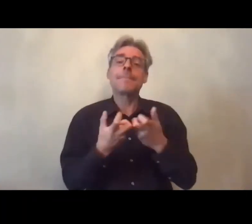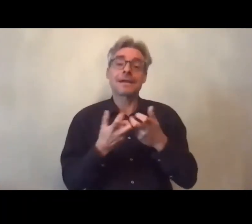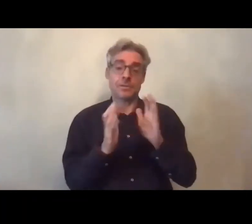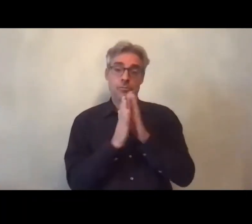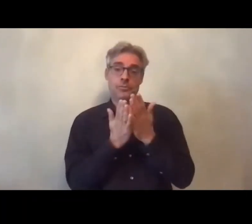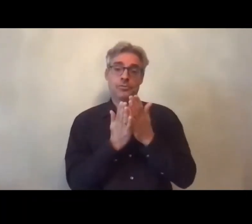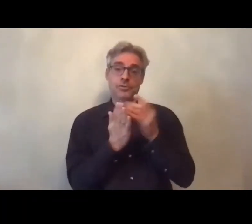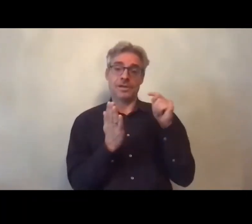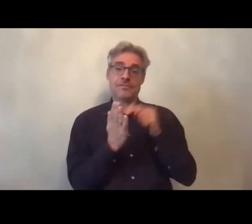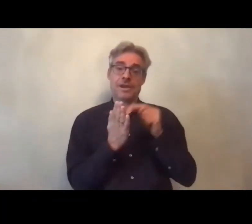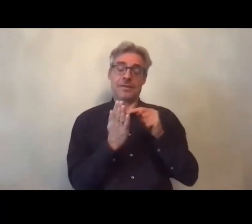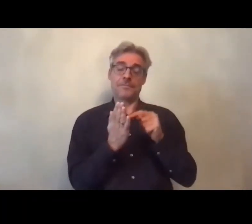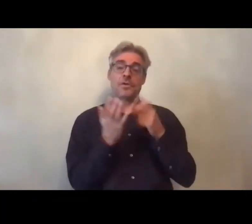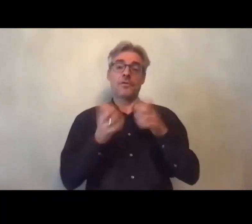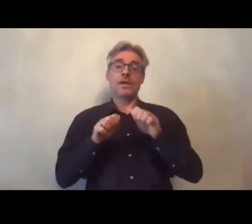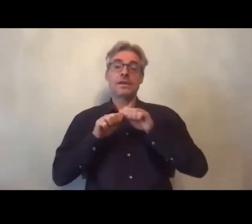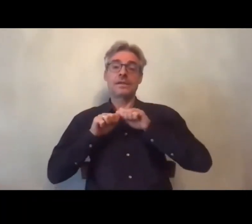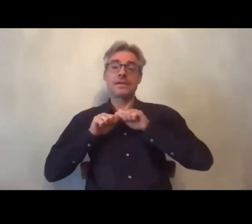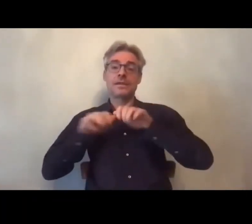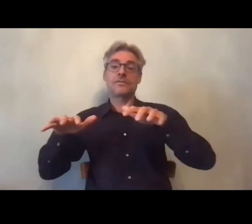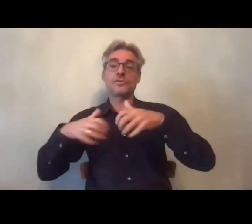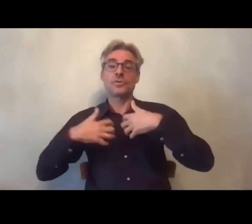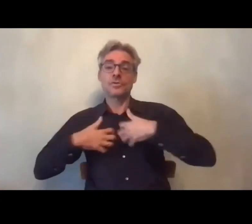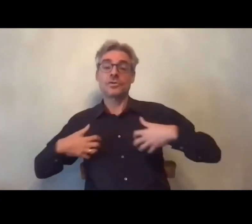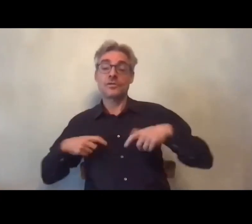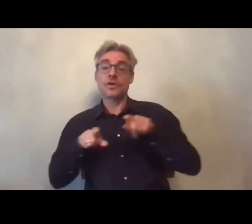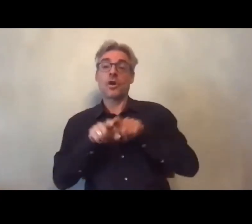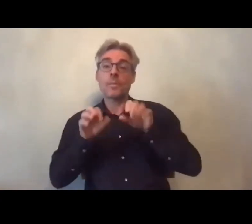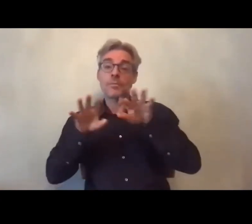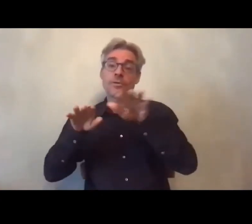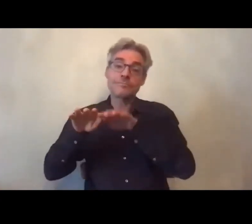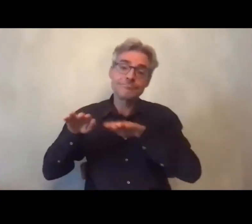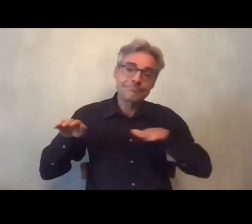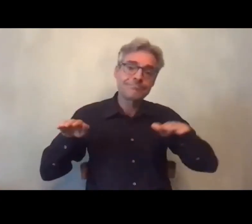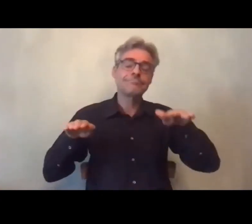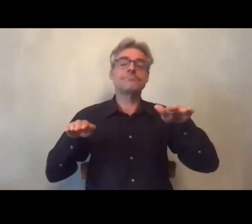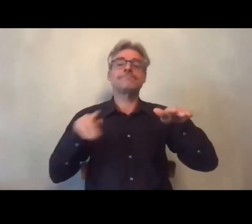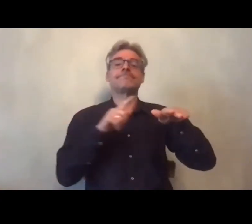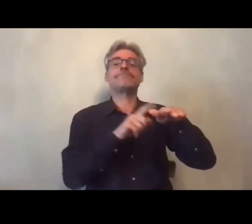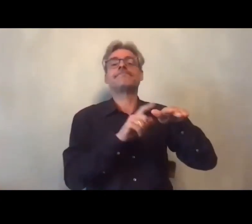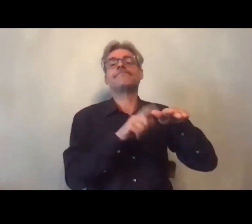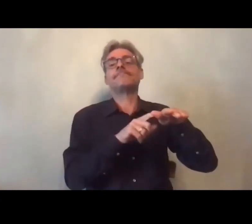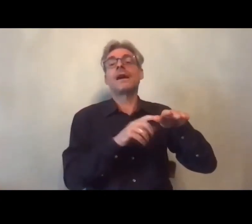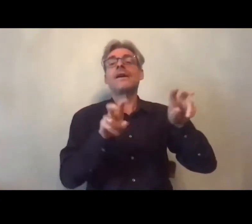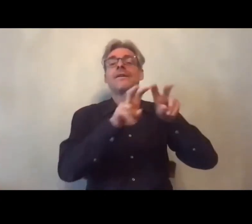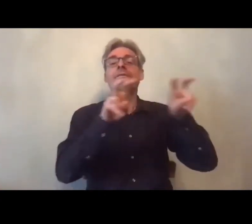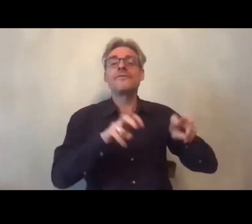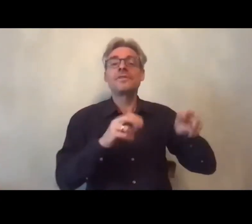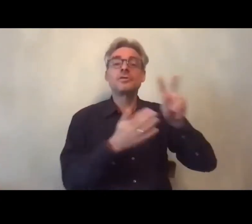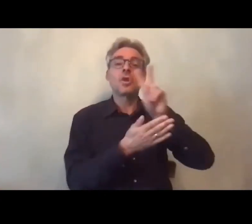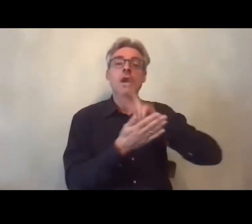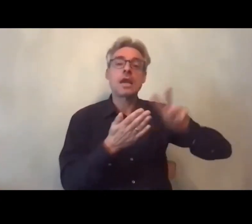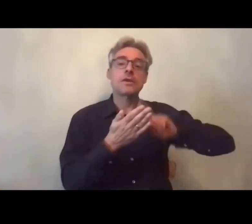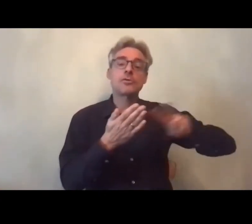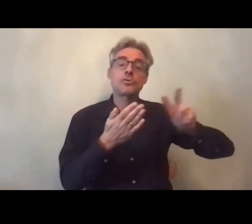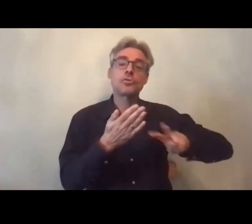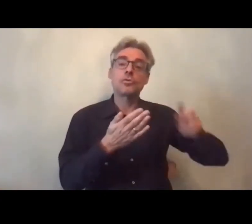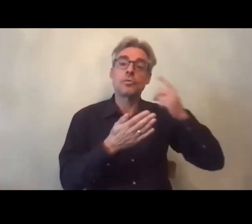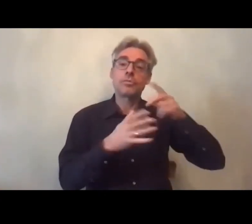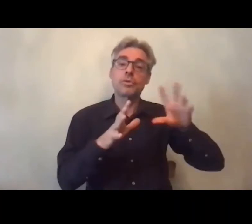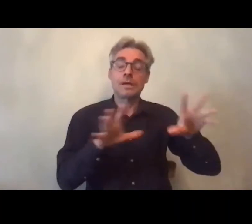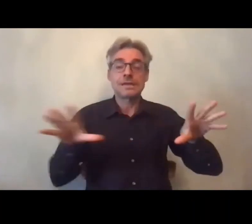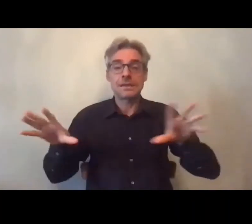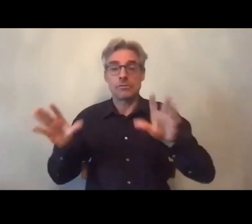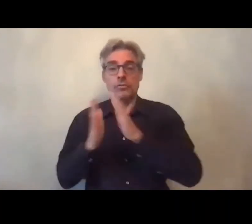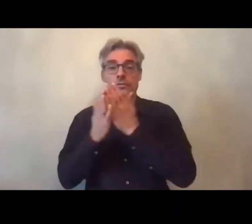de diffusion scientifique en parallèle avec la diffusion de fiches de lecture liées à la synthèse de